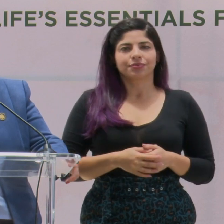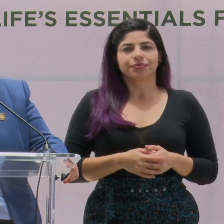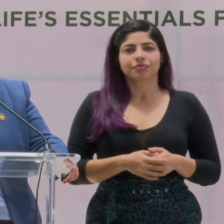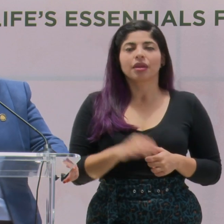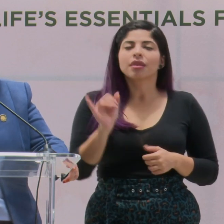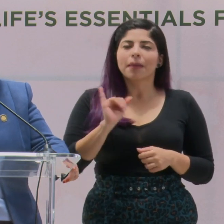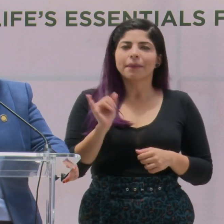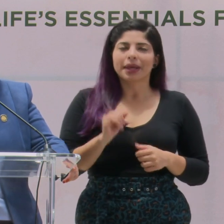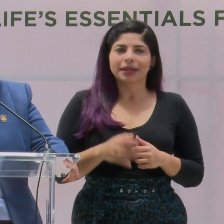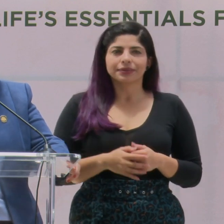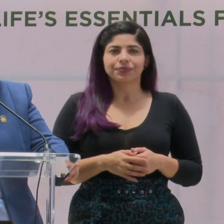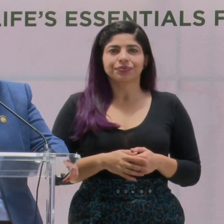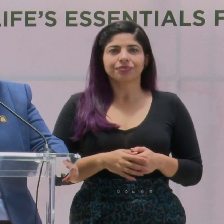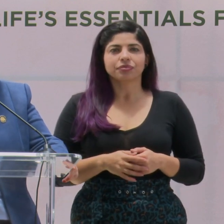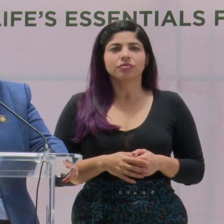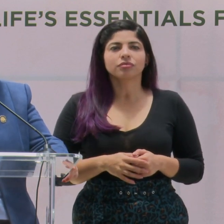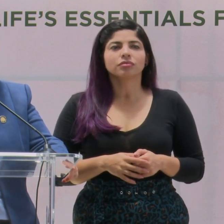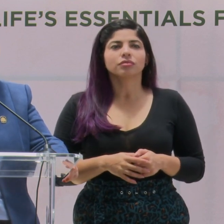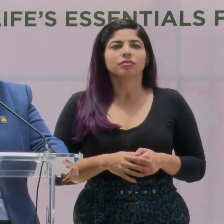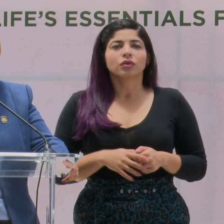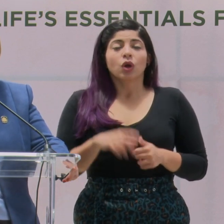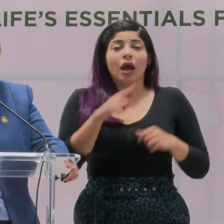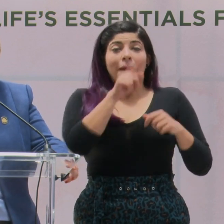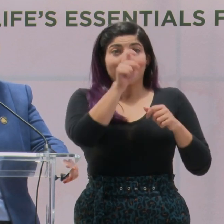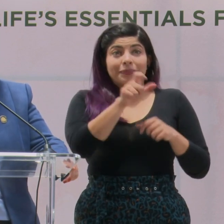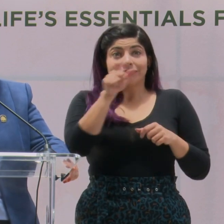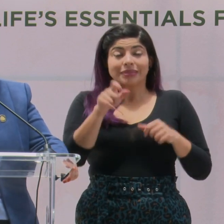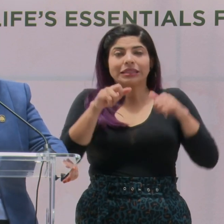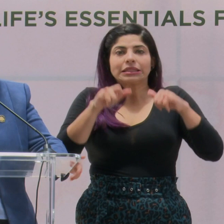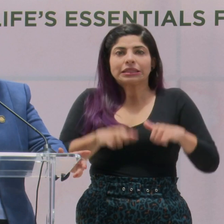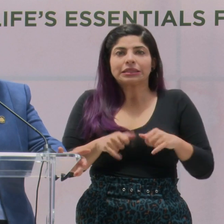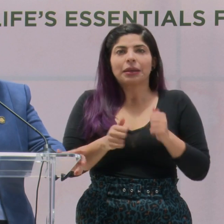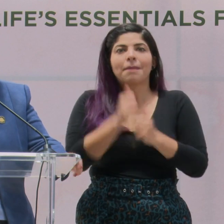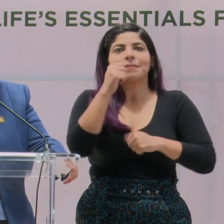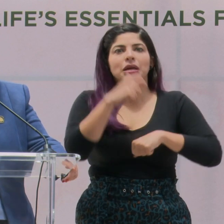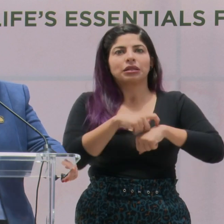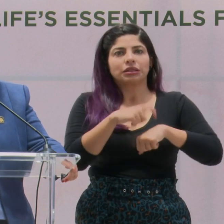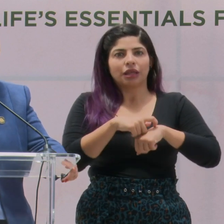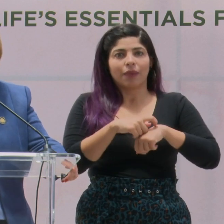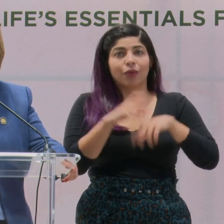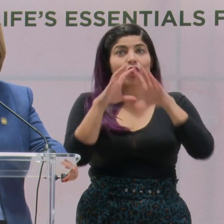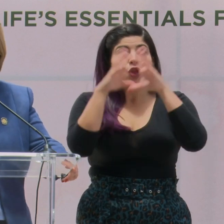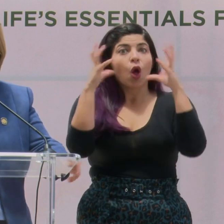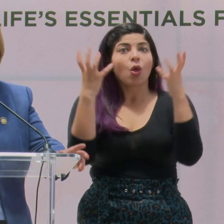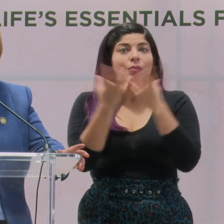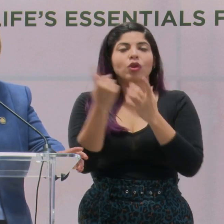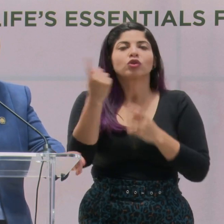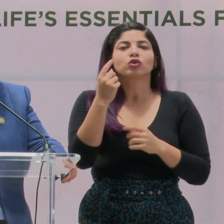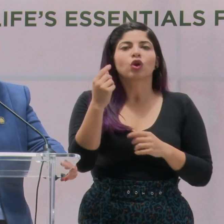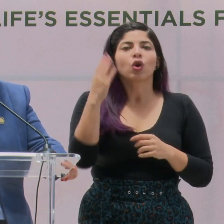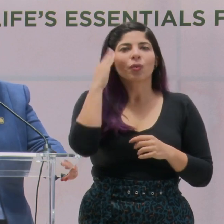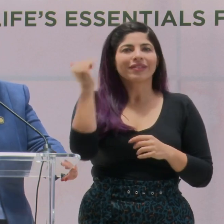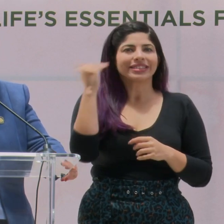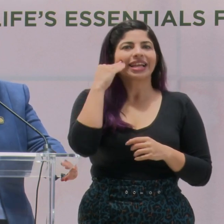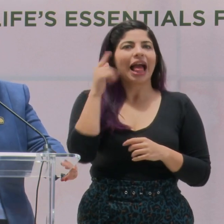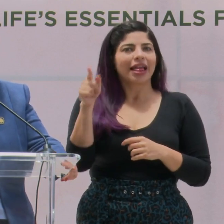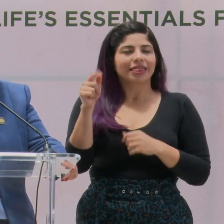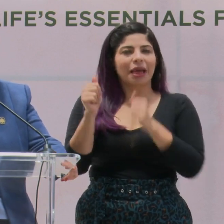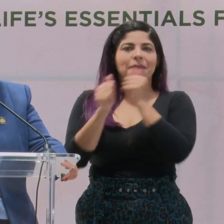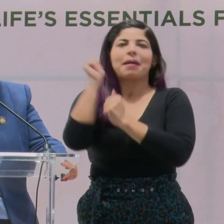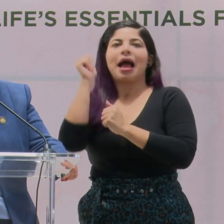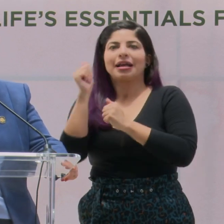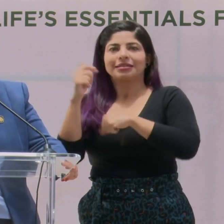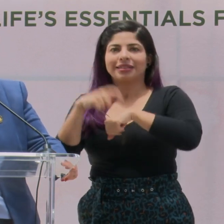También, con una de las estadías más largas del mundo, solo Nueva Zelanda nos gana en estadía